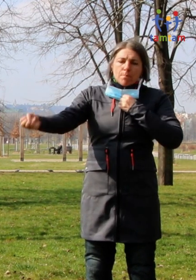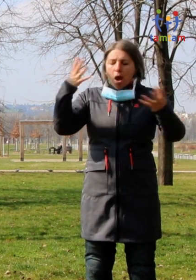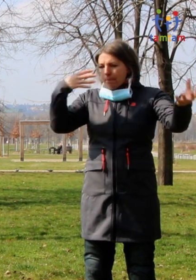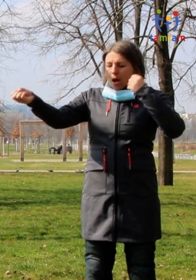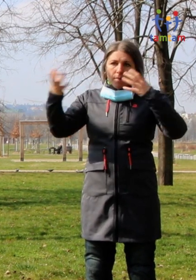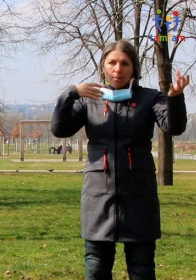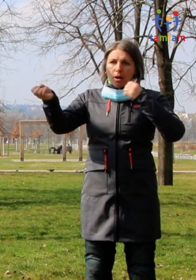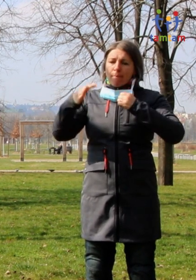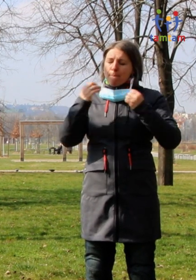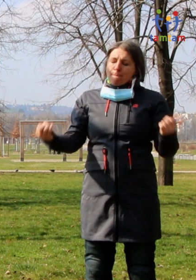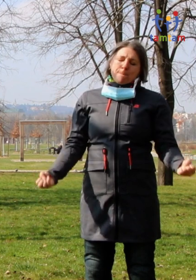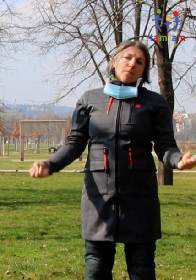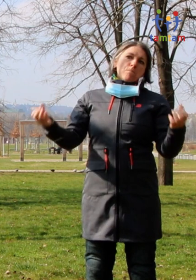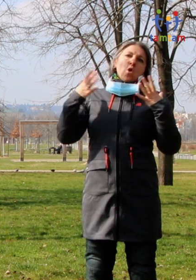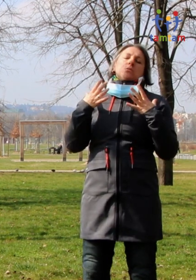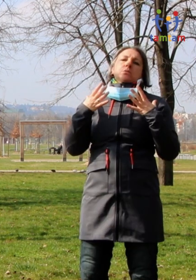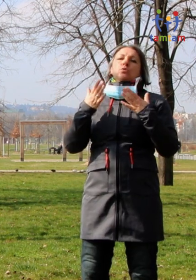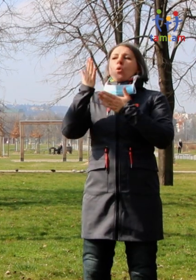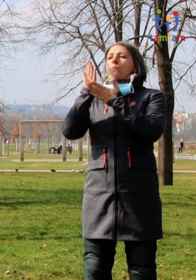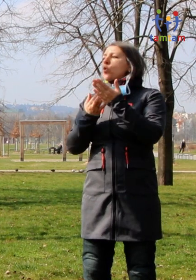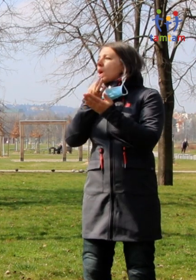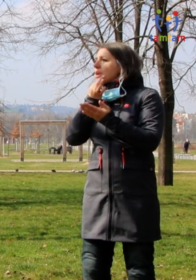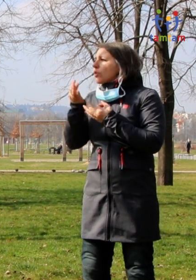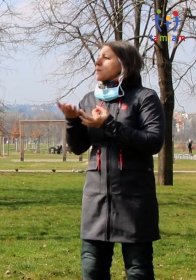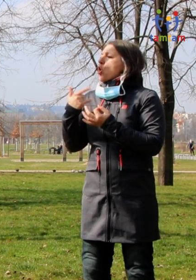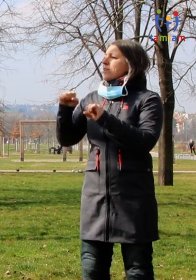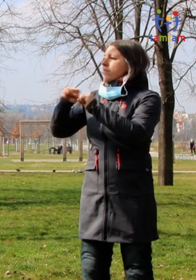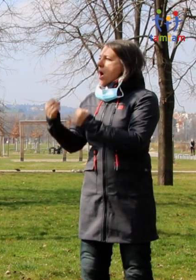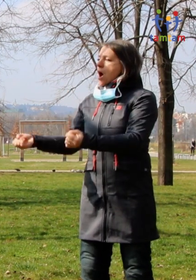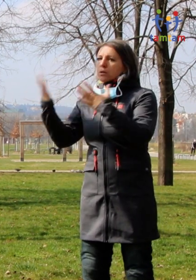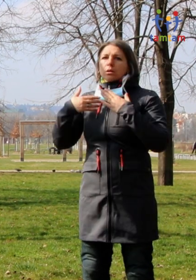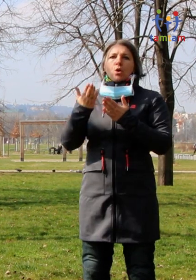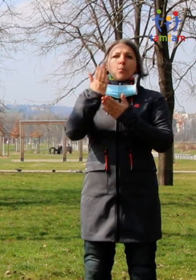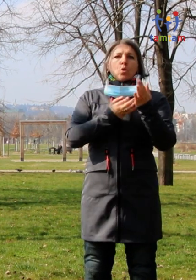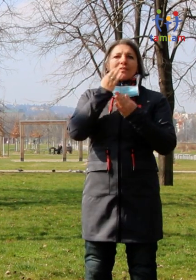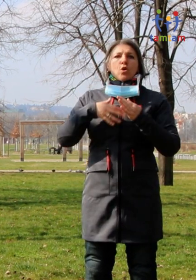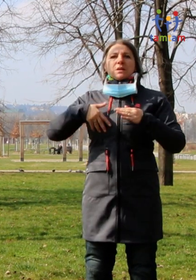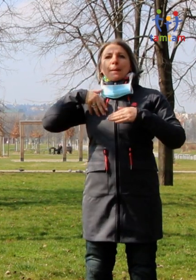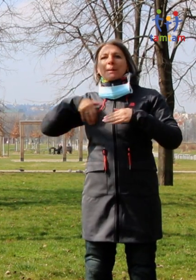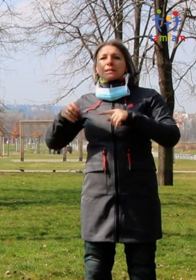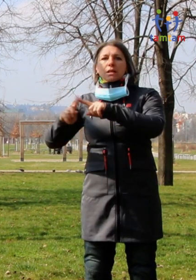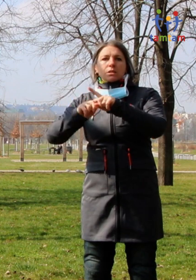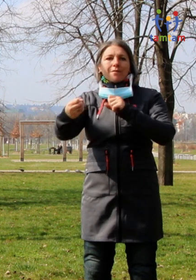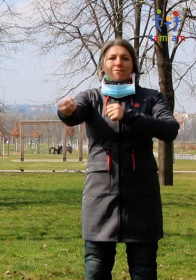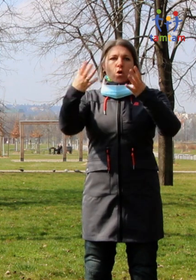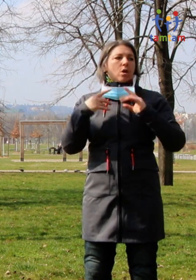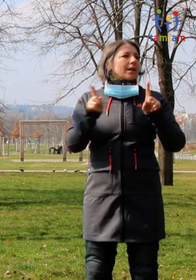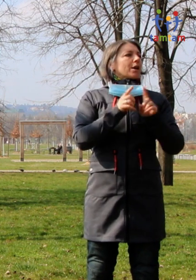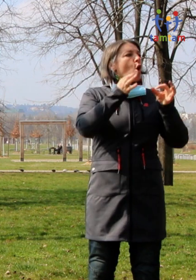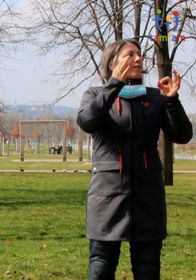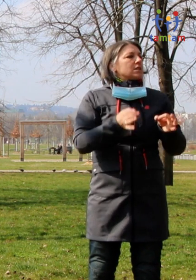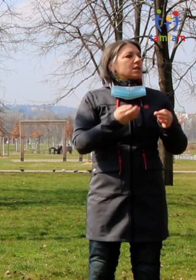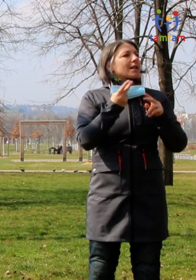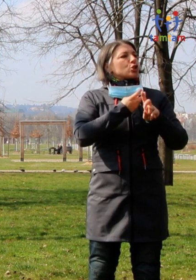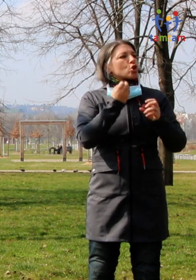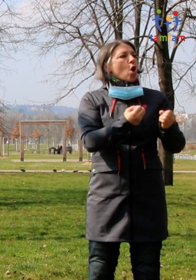informacemi. Část z nich jde z vlády, část z nich jde z ministerstev a z těch oficiálních zdrojů. A část